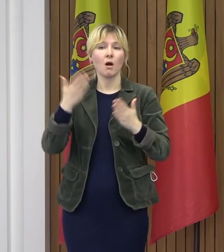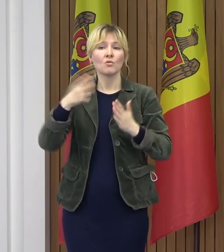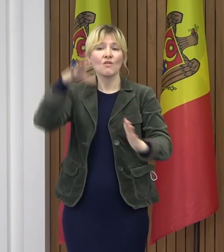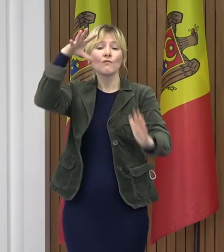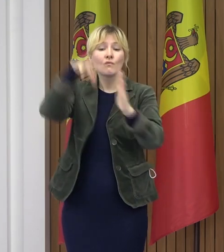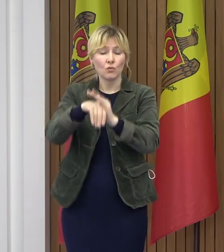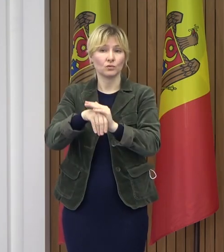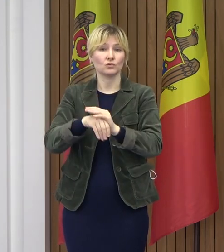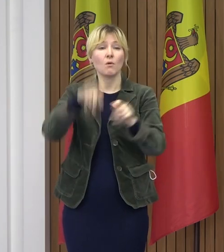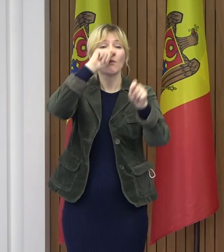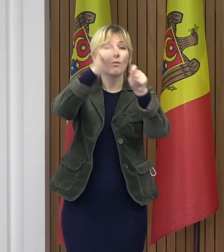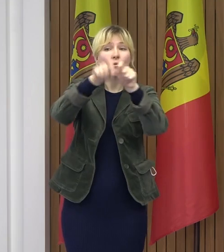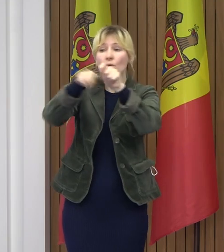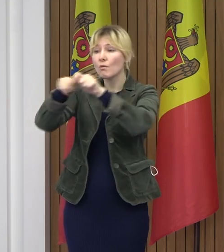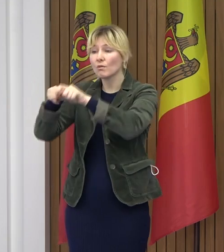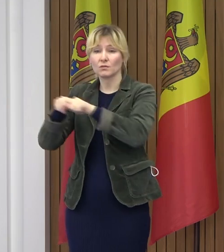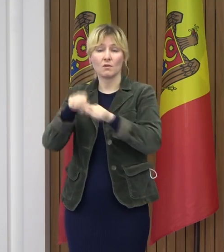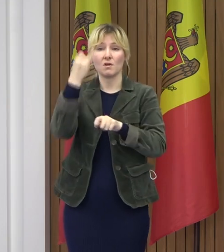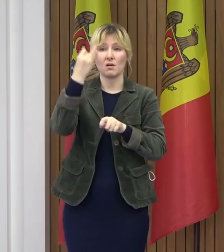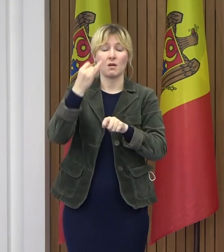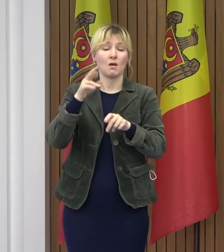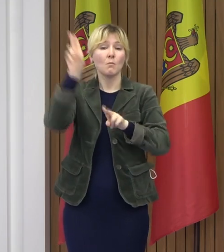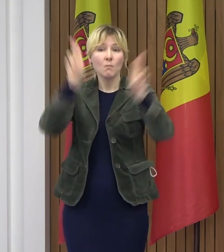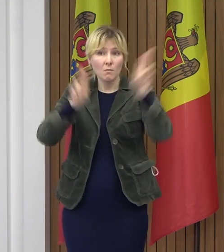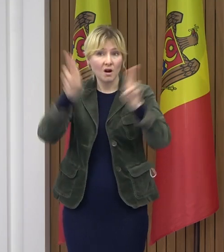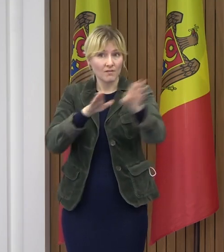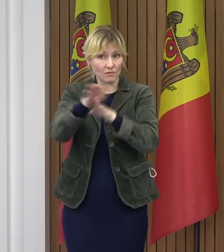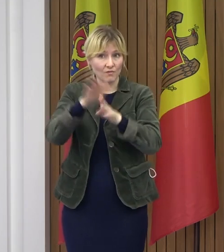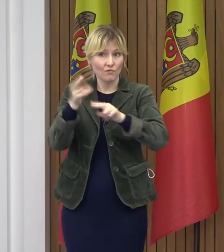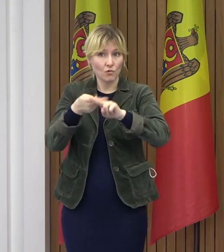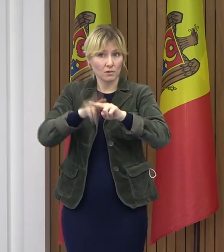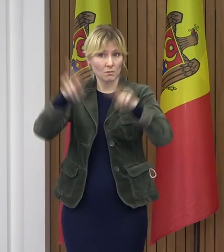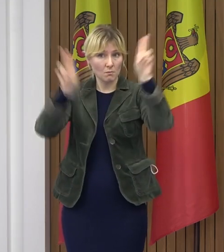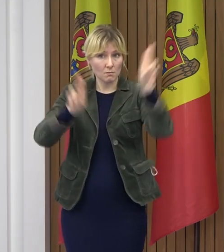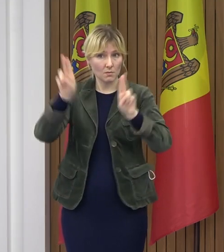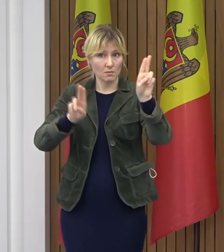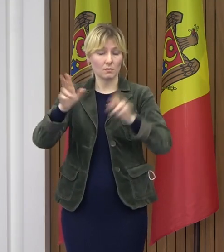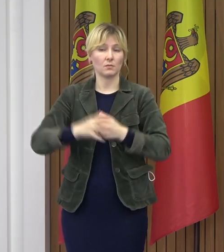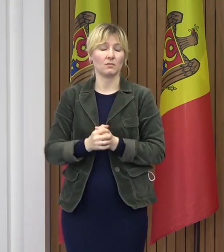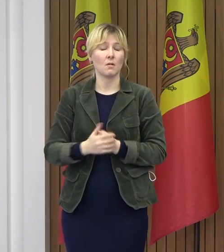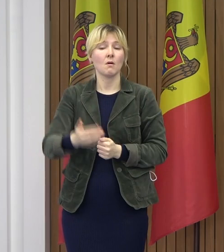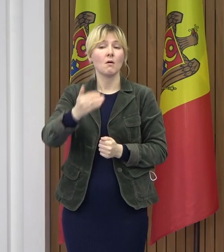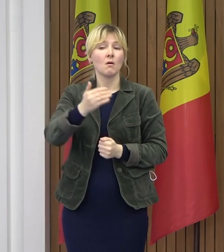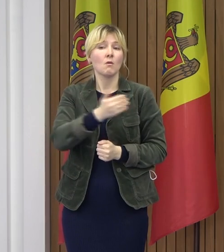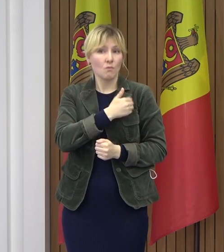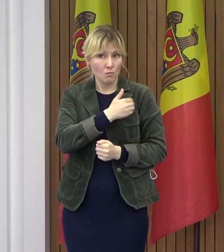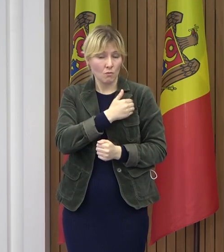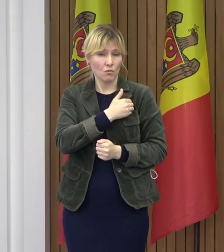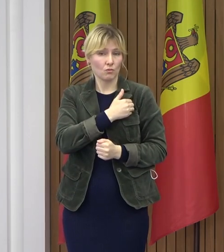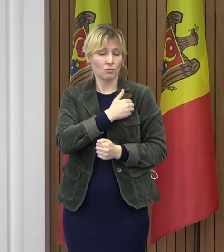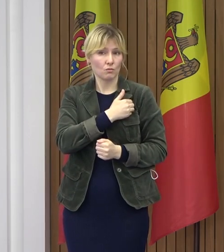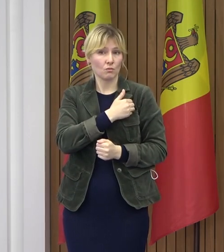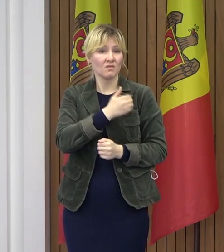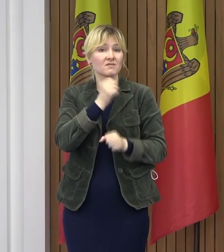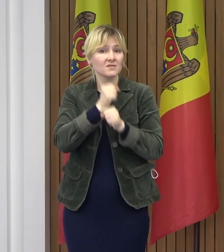controlul, controlul respectării acestor restricții, vor face